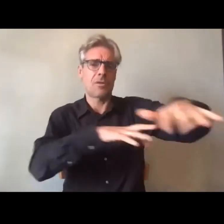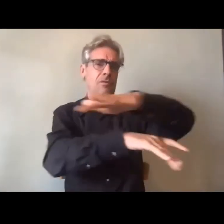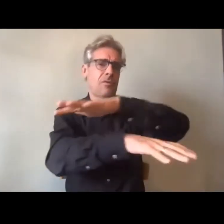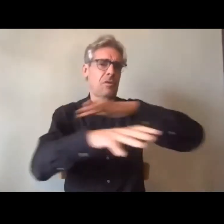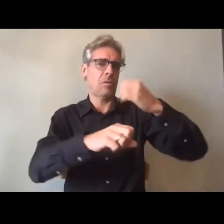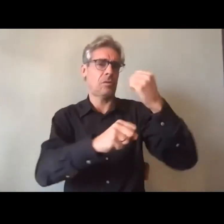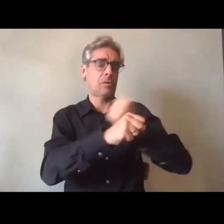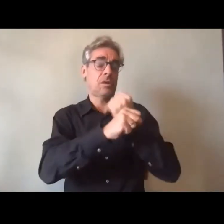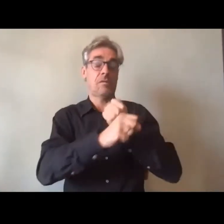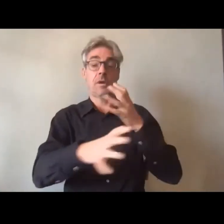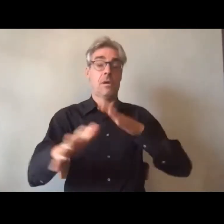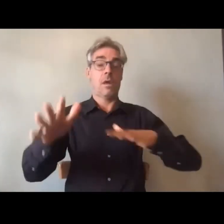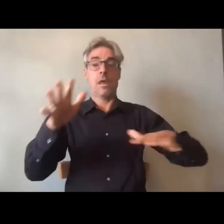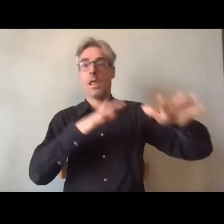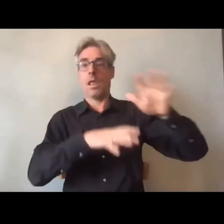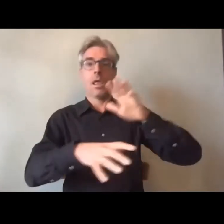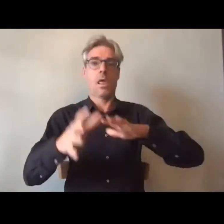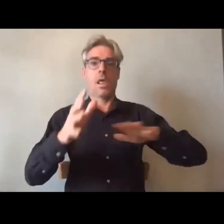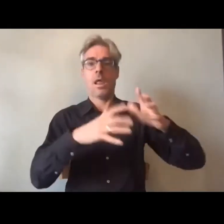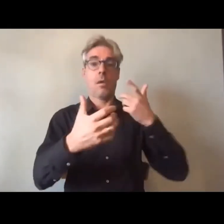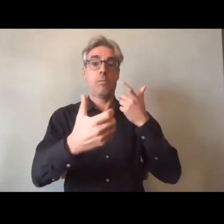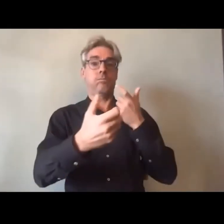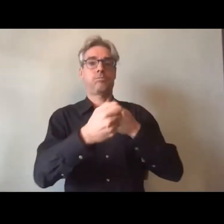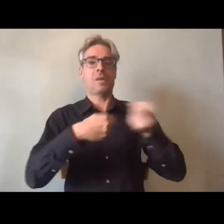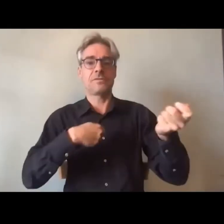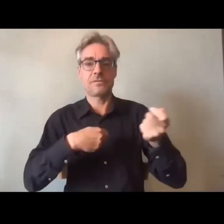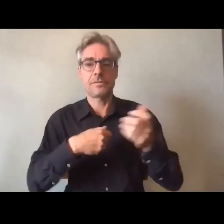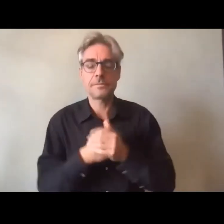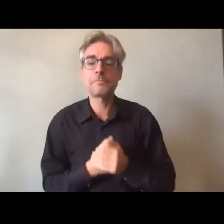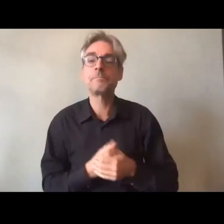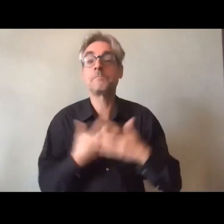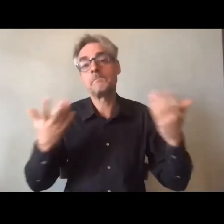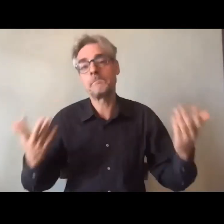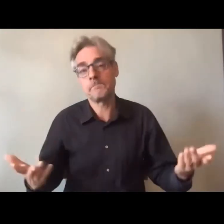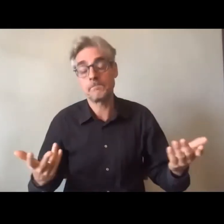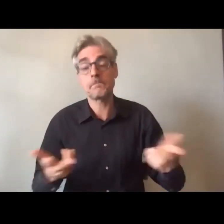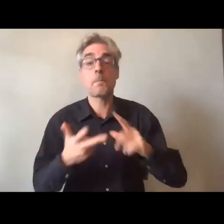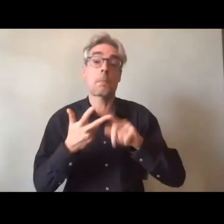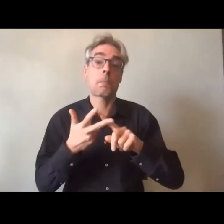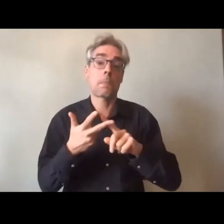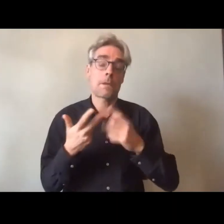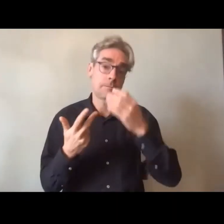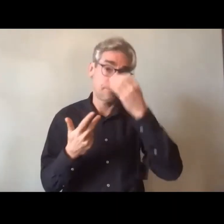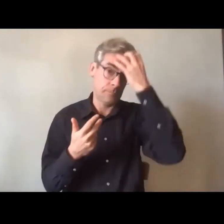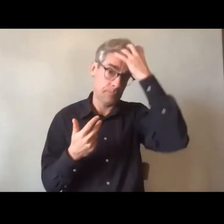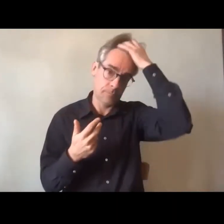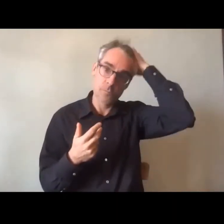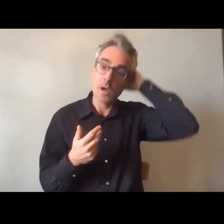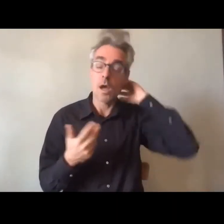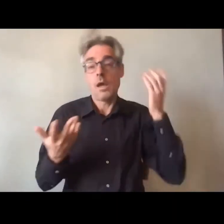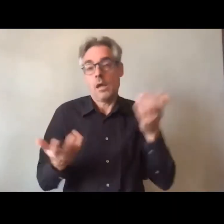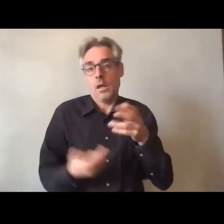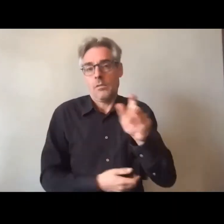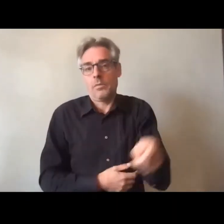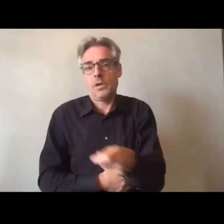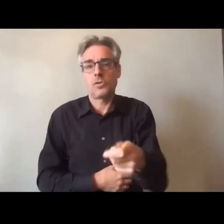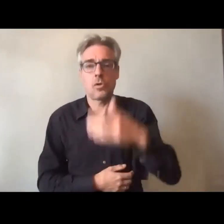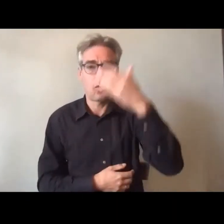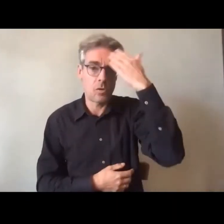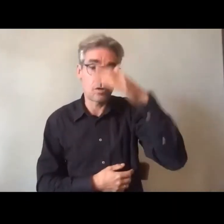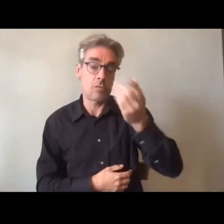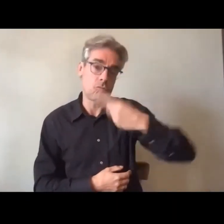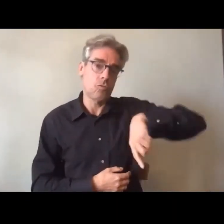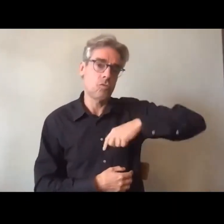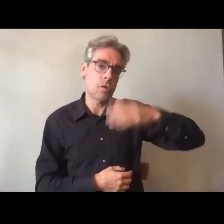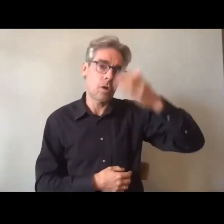sont moins capacitants et puis parfois aussi on le sait tous nous qui travaillons sur